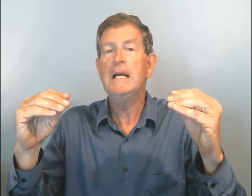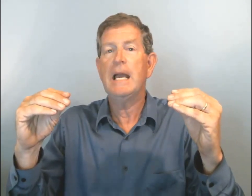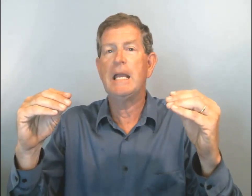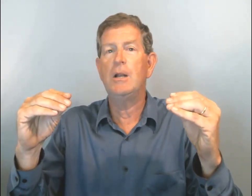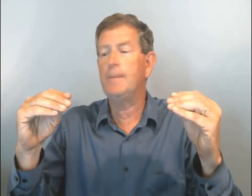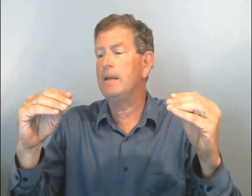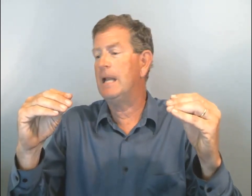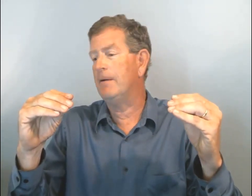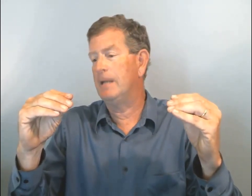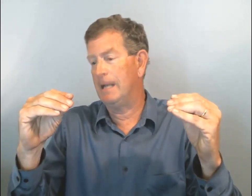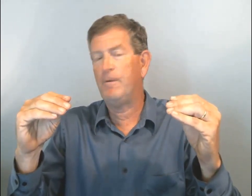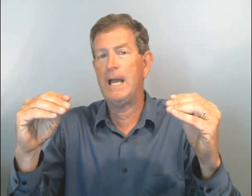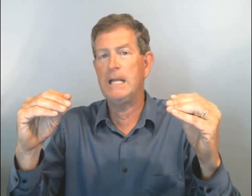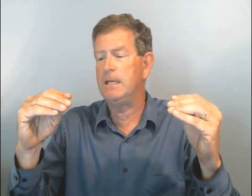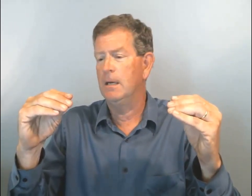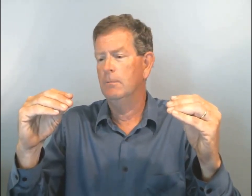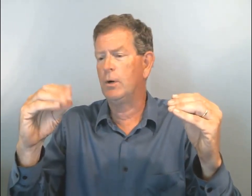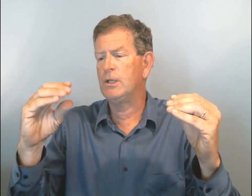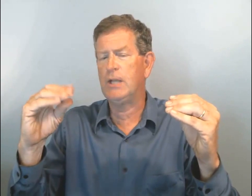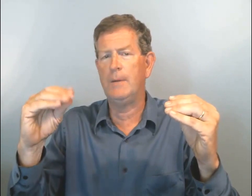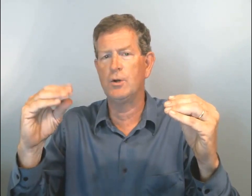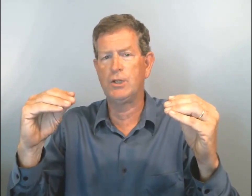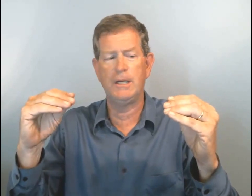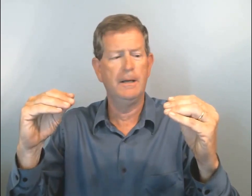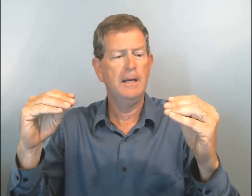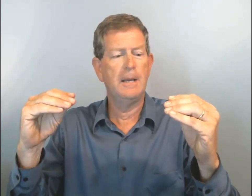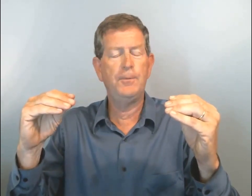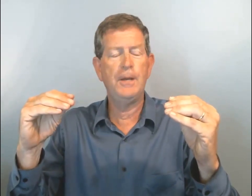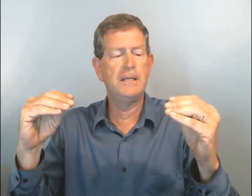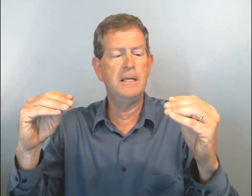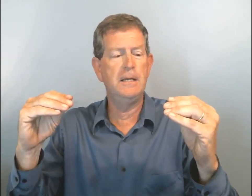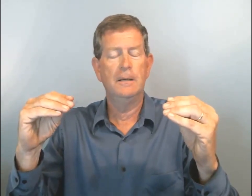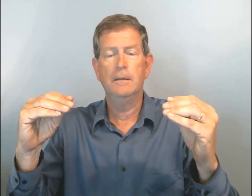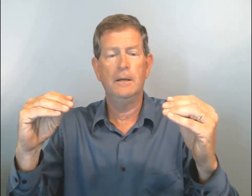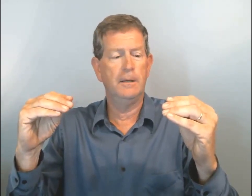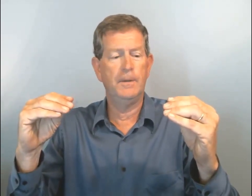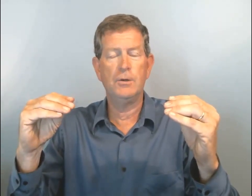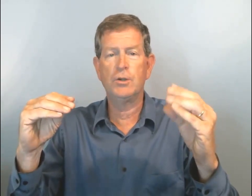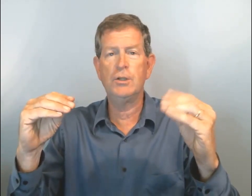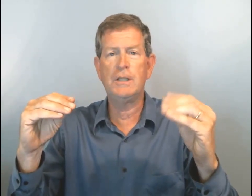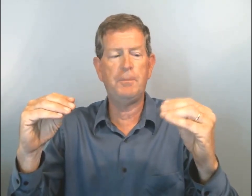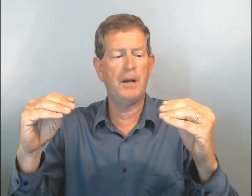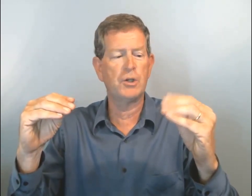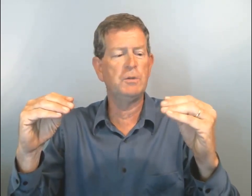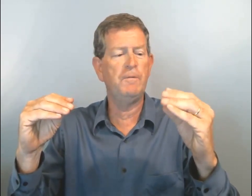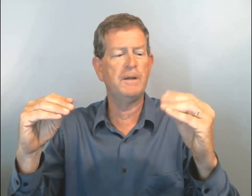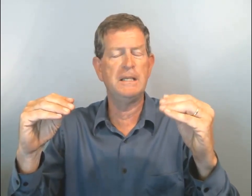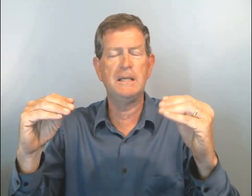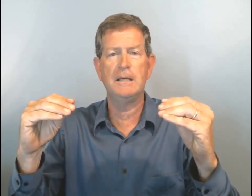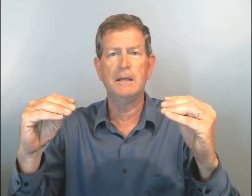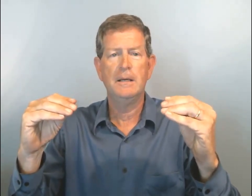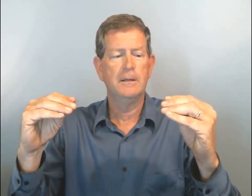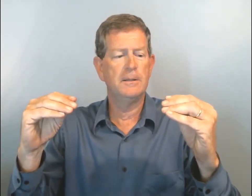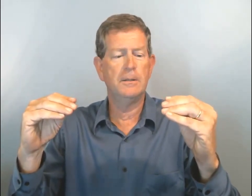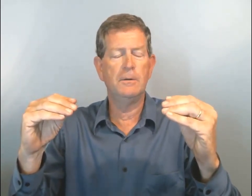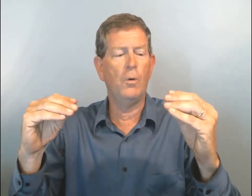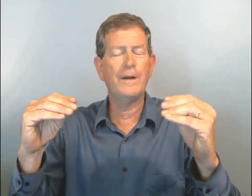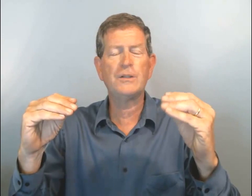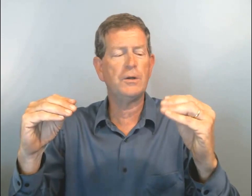Et l'homme, il a faim et dit, bon, qu-ce qu'il y à manger ? Et puis, elle dit, je ne sais pas, je suis fatigué, on va sortir